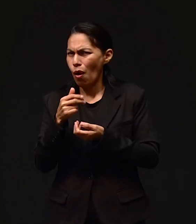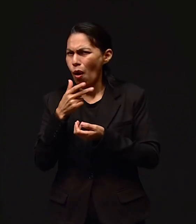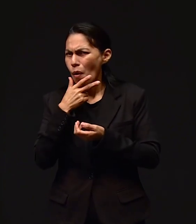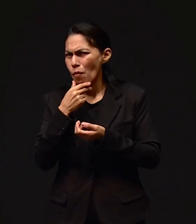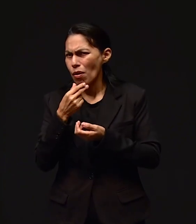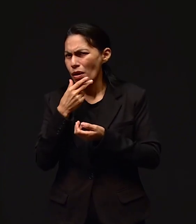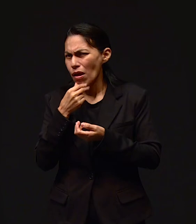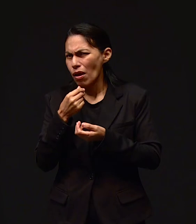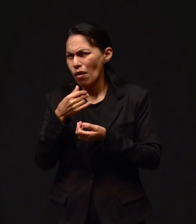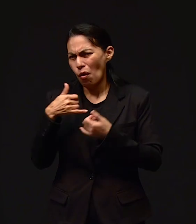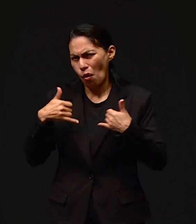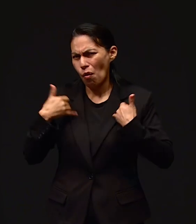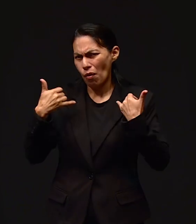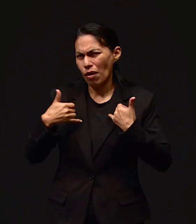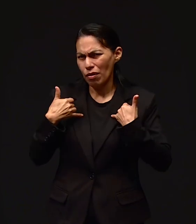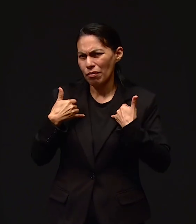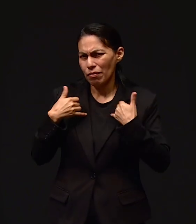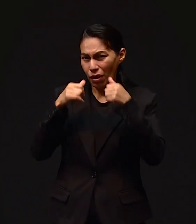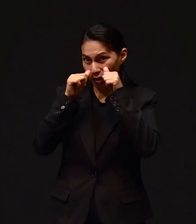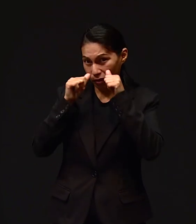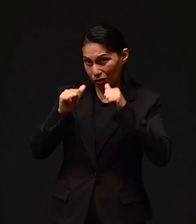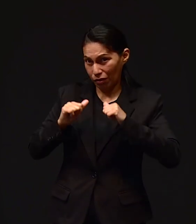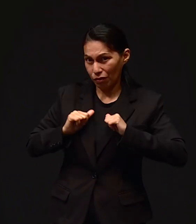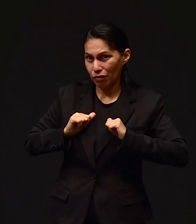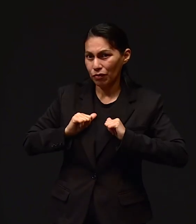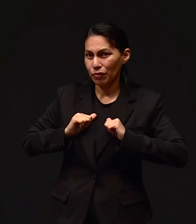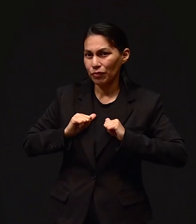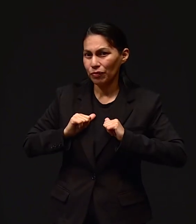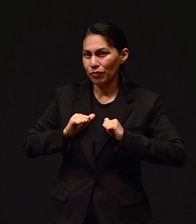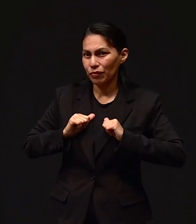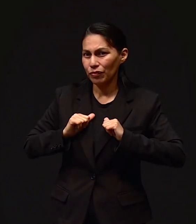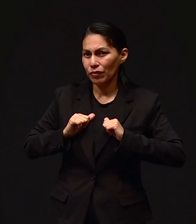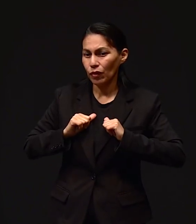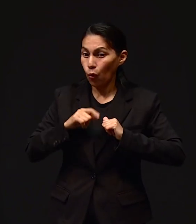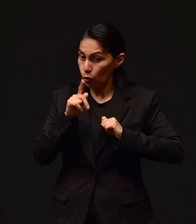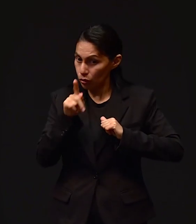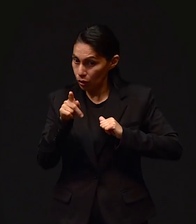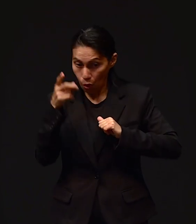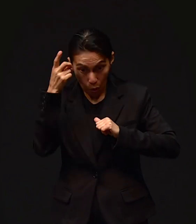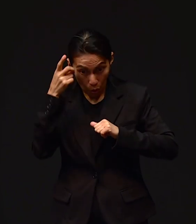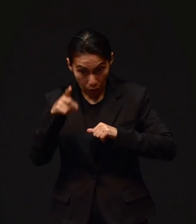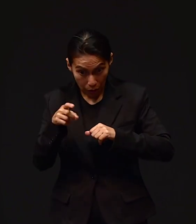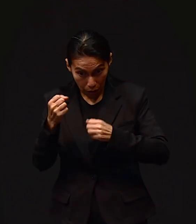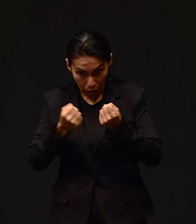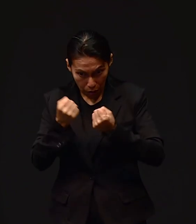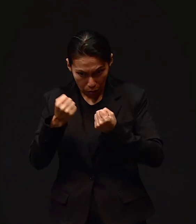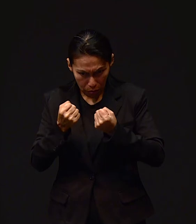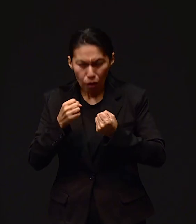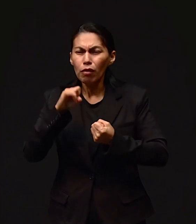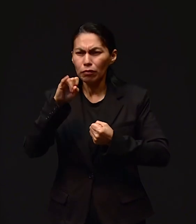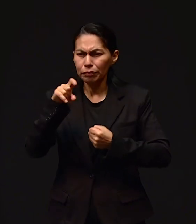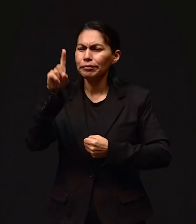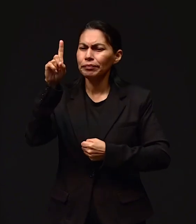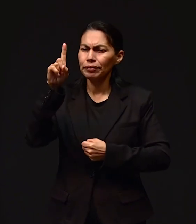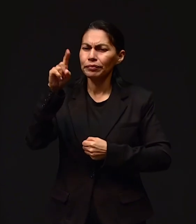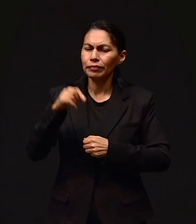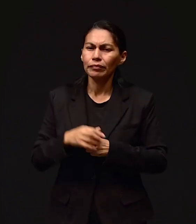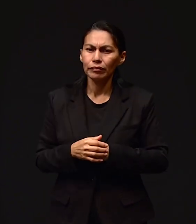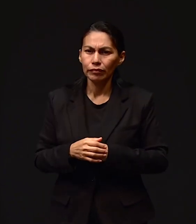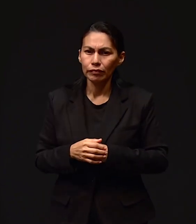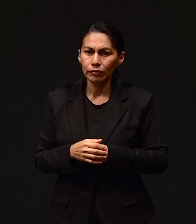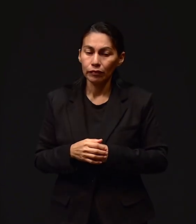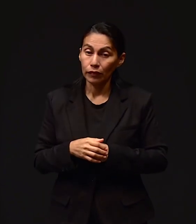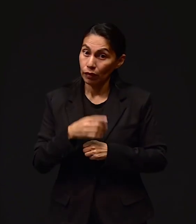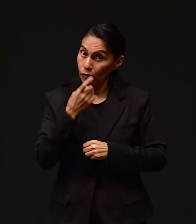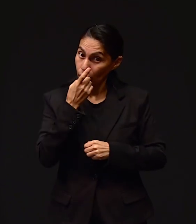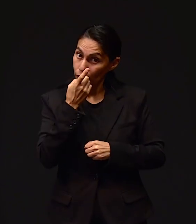persona ahí, un muchacho. Un muchacho me atendió ahí de eso. Y me dice, ¿usted es la dueña del carro? Le digo, sí, sí, joven. Le digo, yo soy la dueña